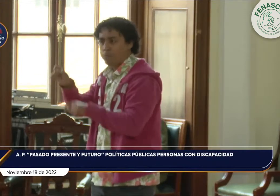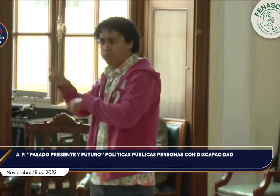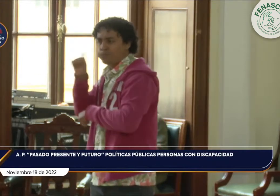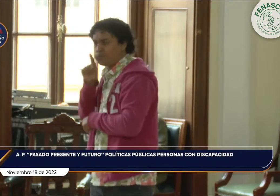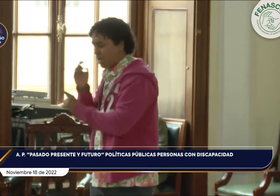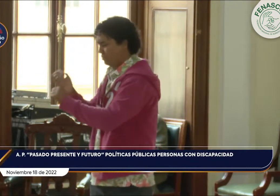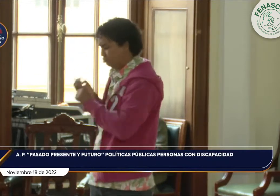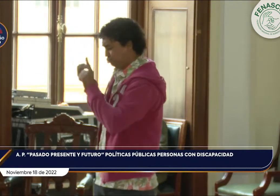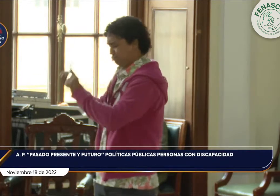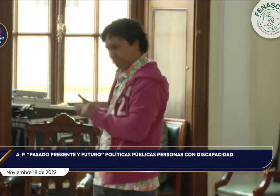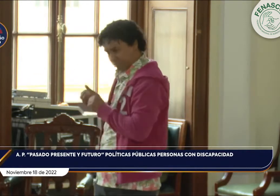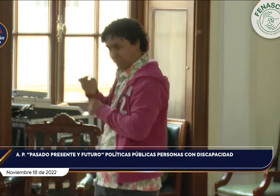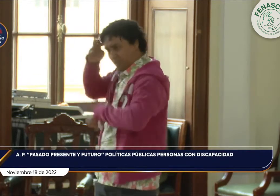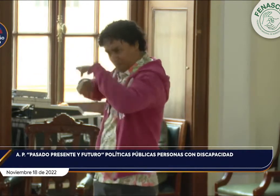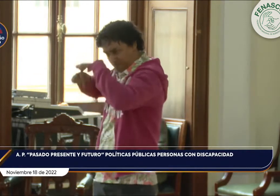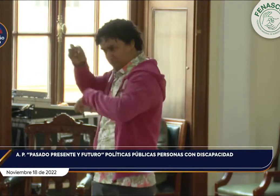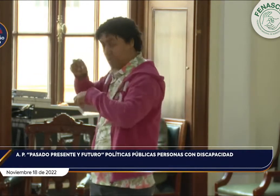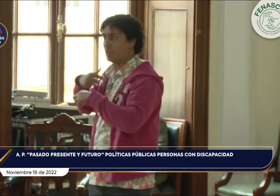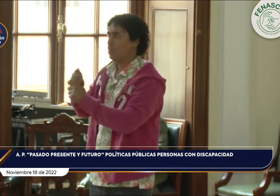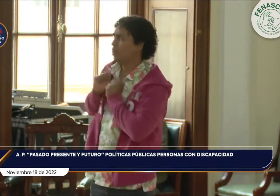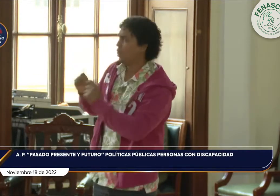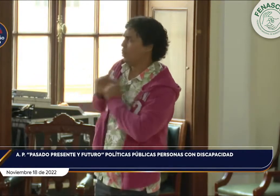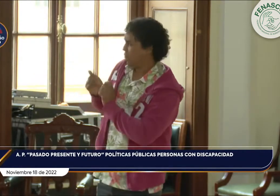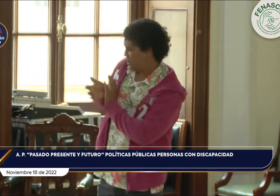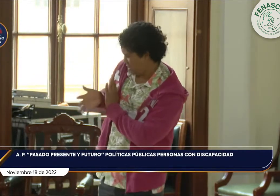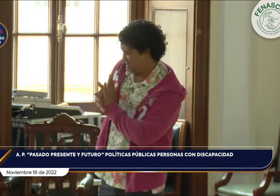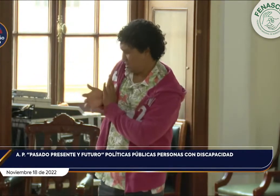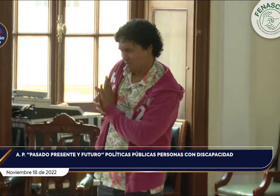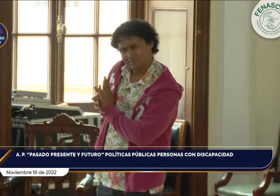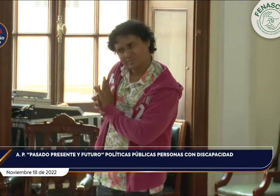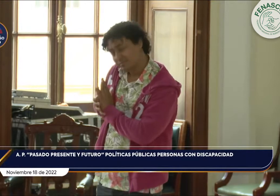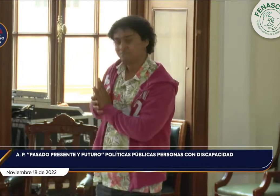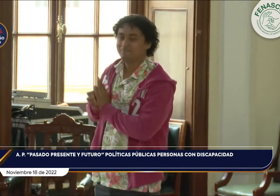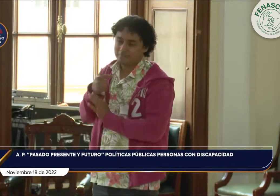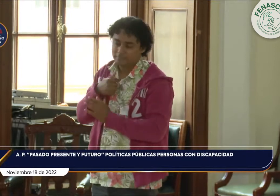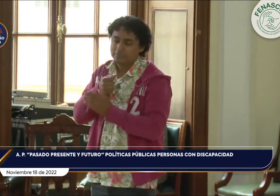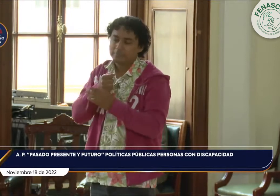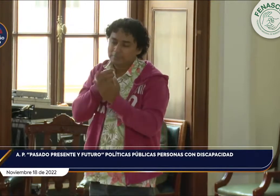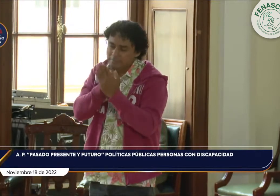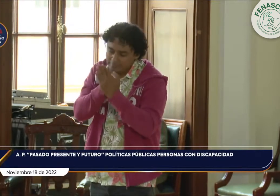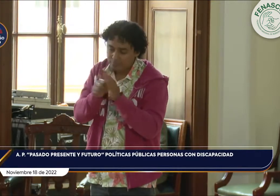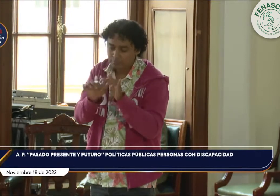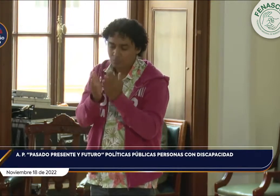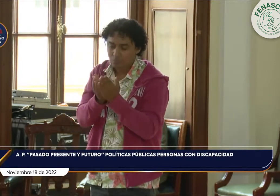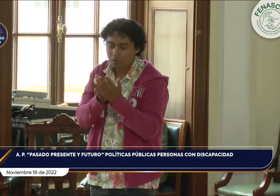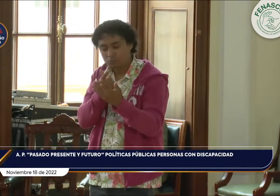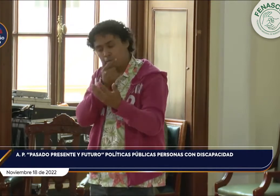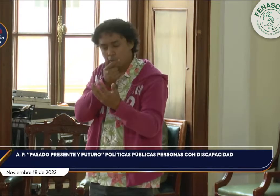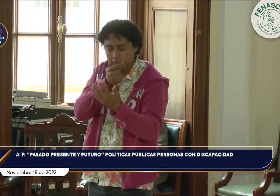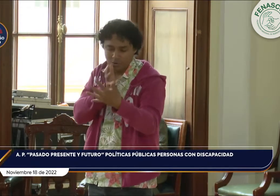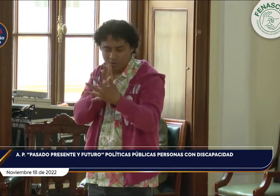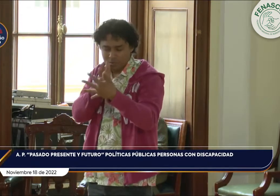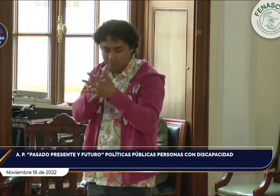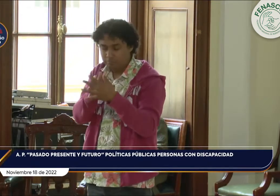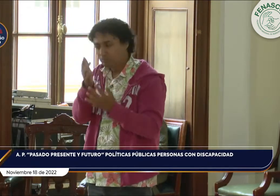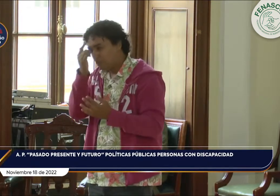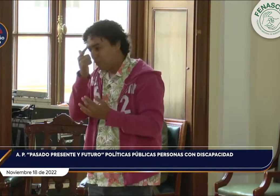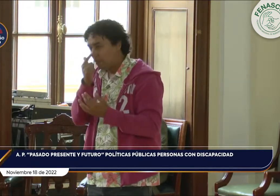perfil los profesionales. Hay también profesores ya sordos, licenciados, que su labor, su